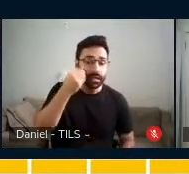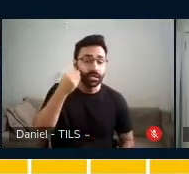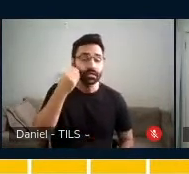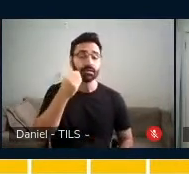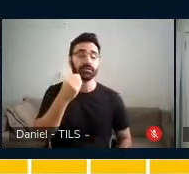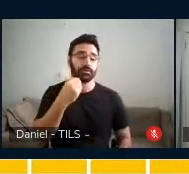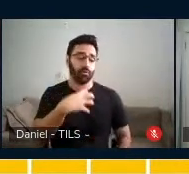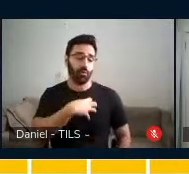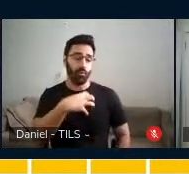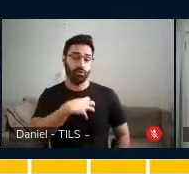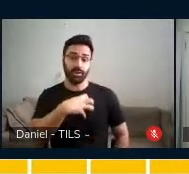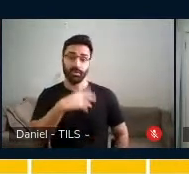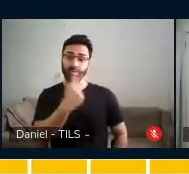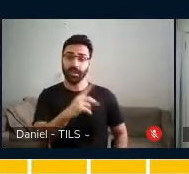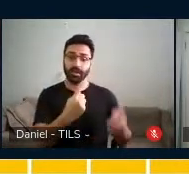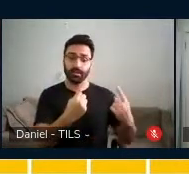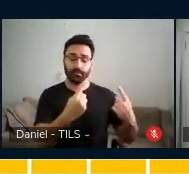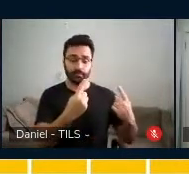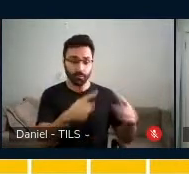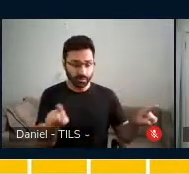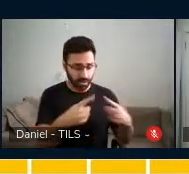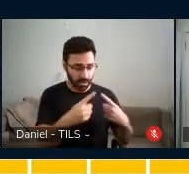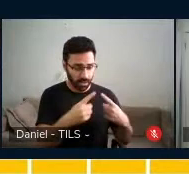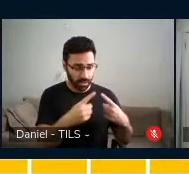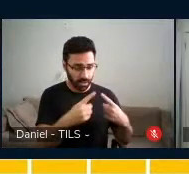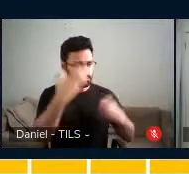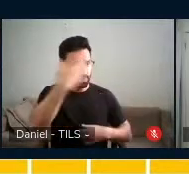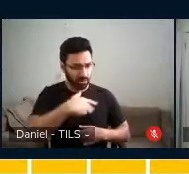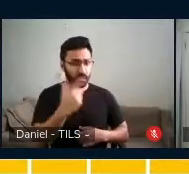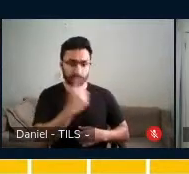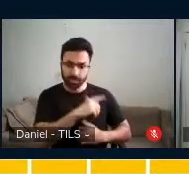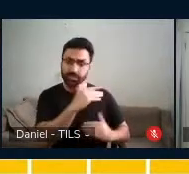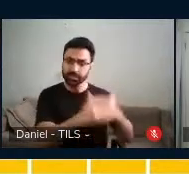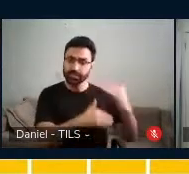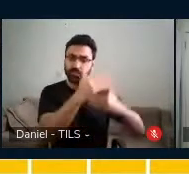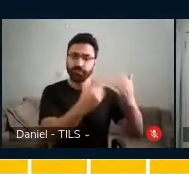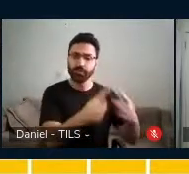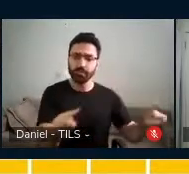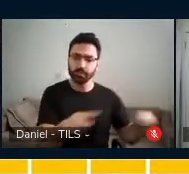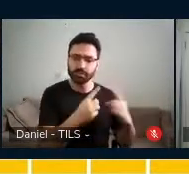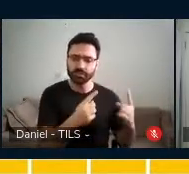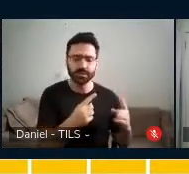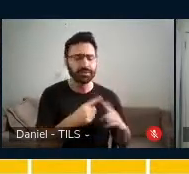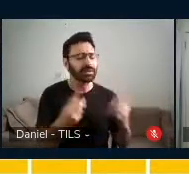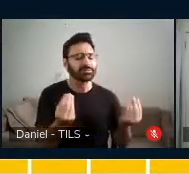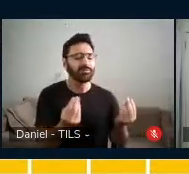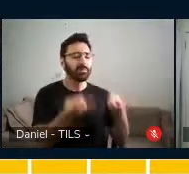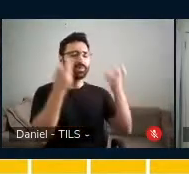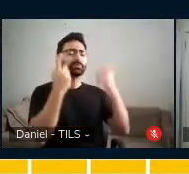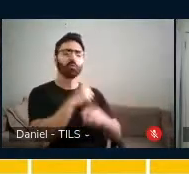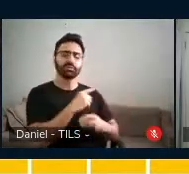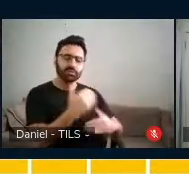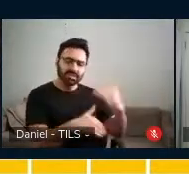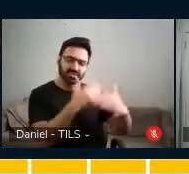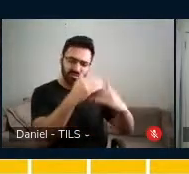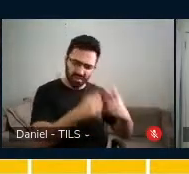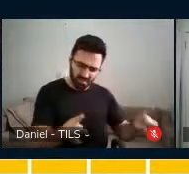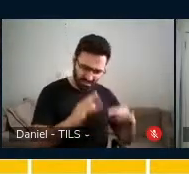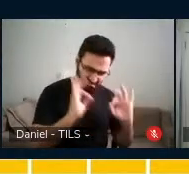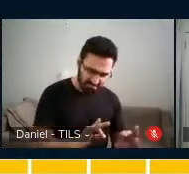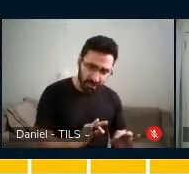musical comprovava o desenvolvimento de sua musicalidade. Como foi possível perceber isso? Pela